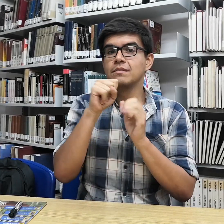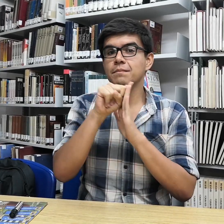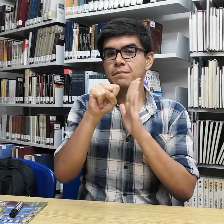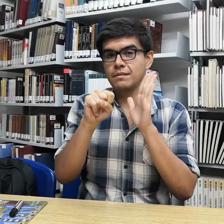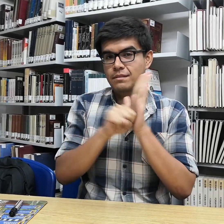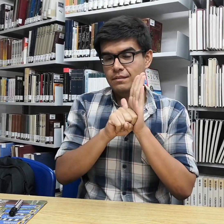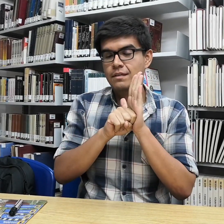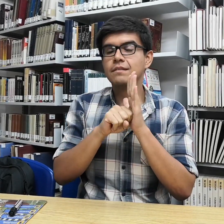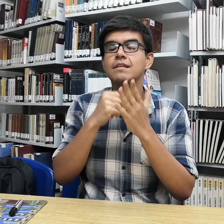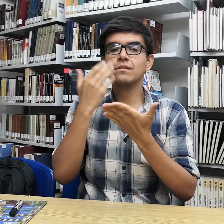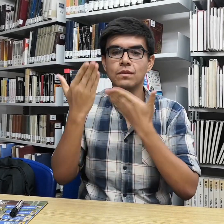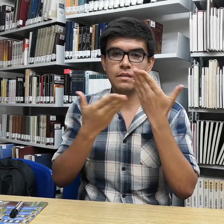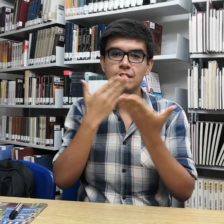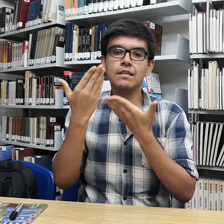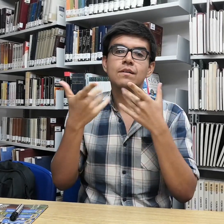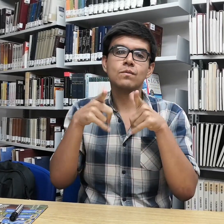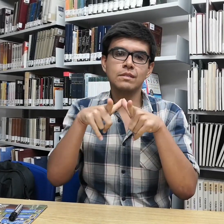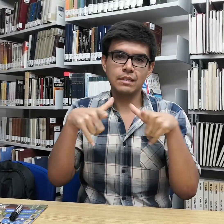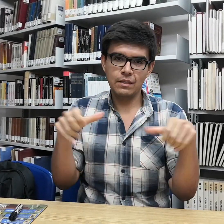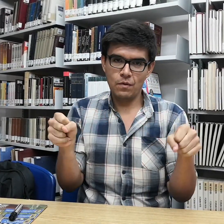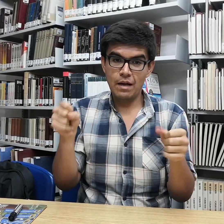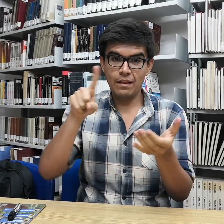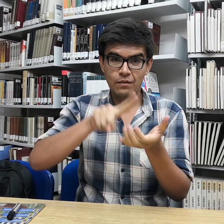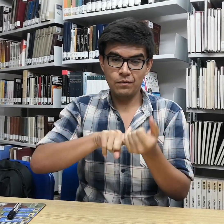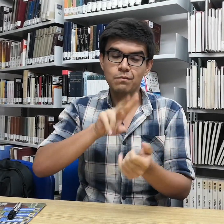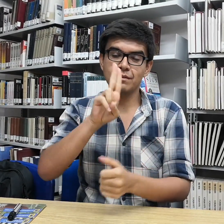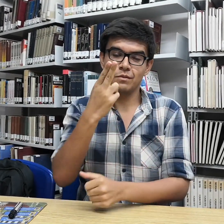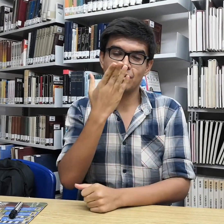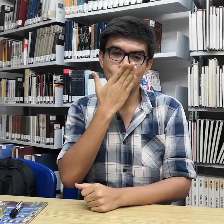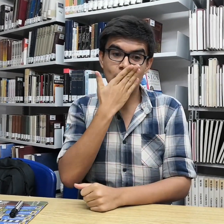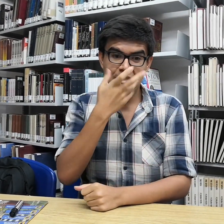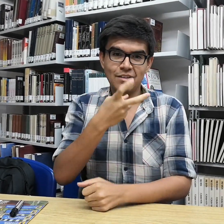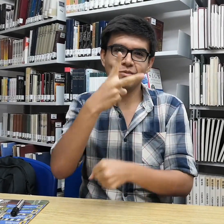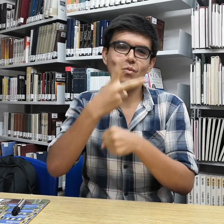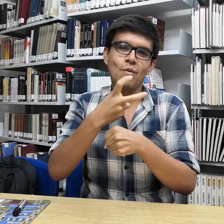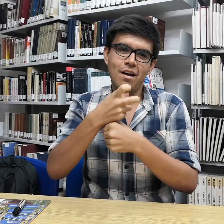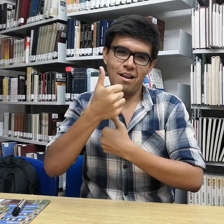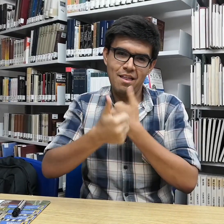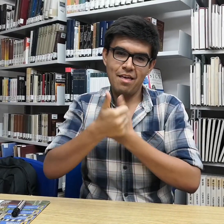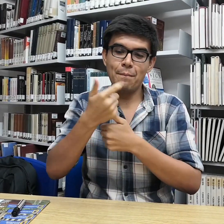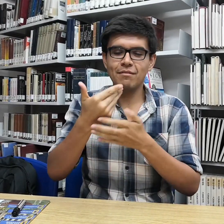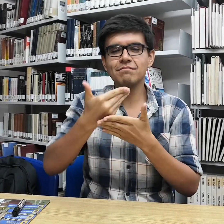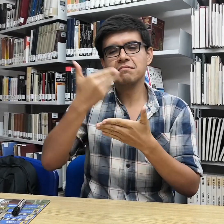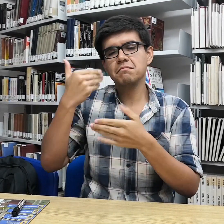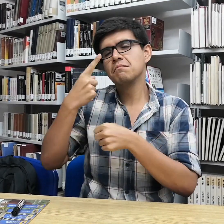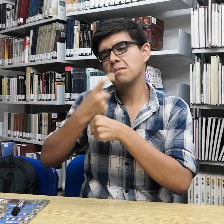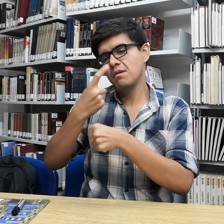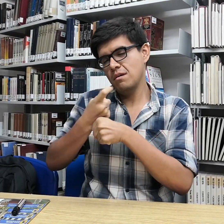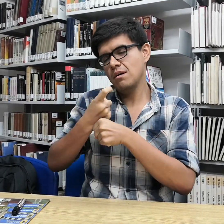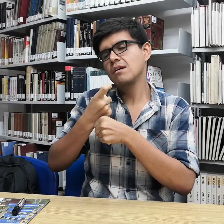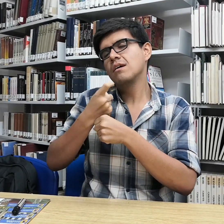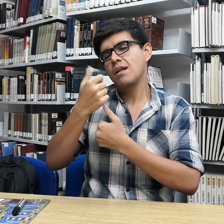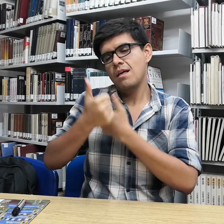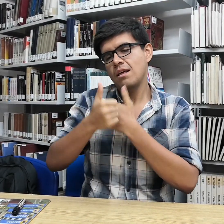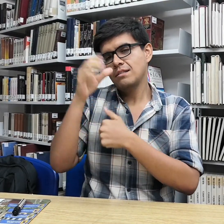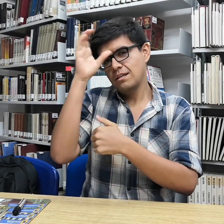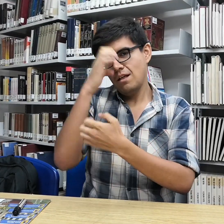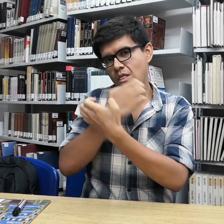Yo ahorita estoy estudiando el primer semestre de la carrera de lingüística, estoy estudiando aquí en la Universidad de Sonora, ya es mi segunda carrera. Antes